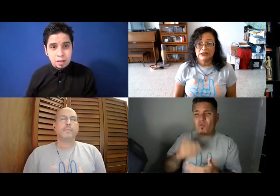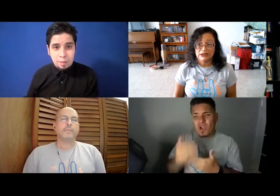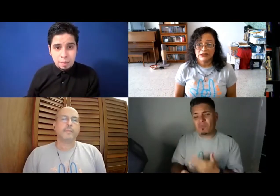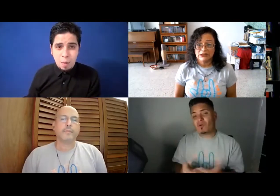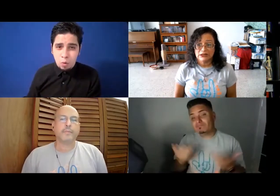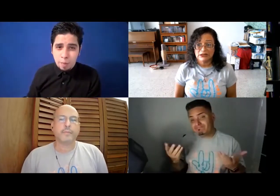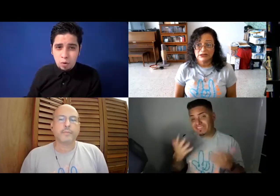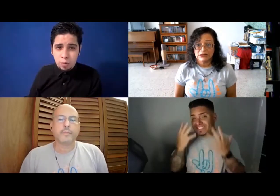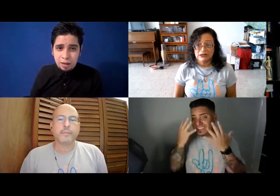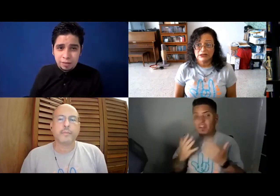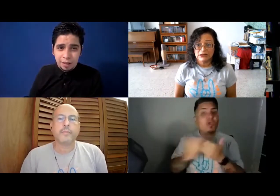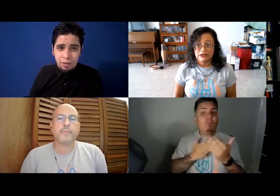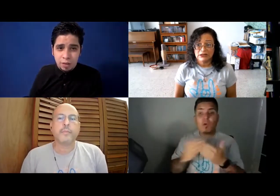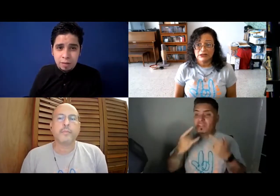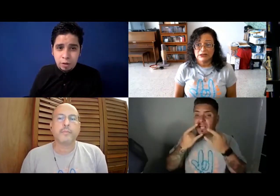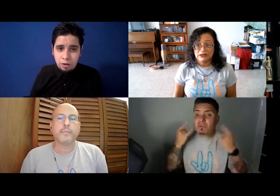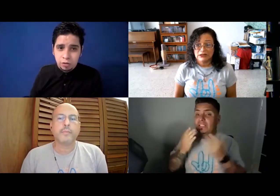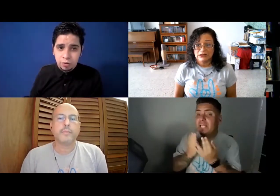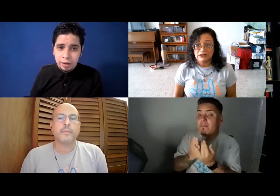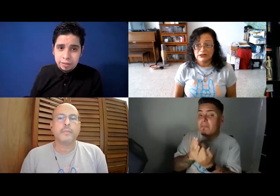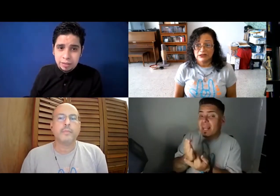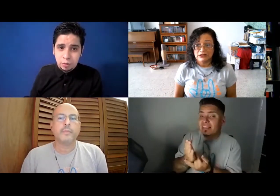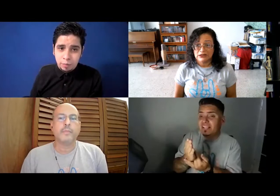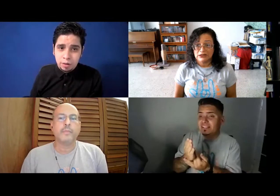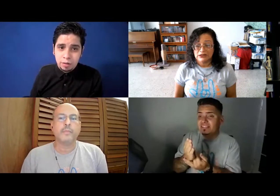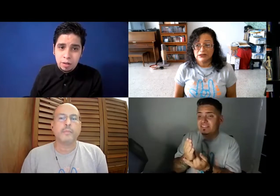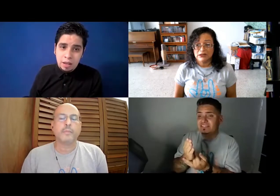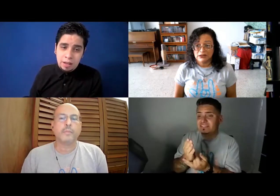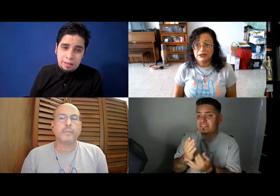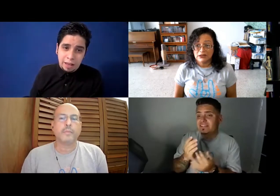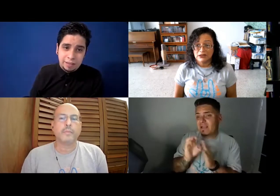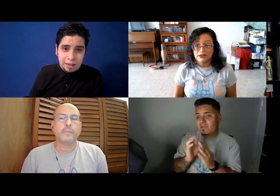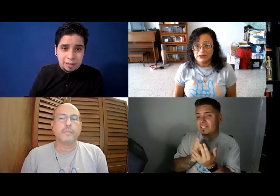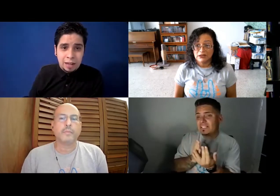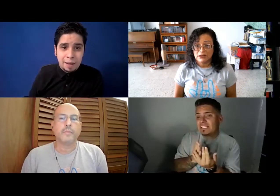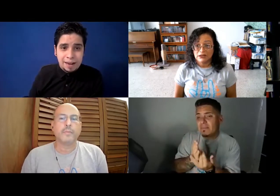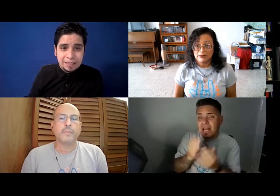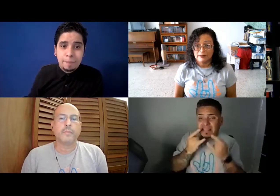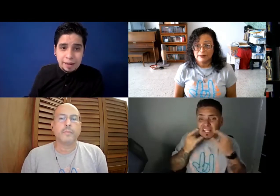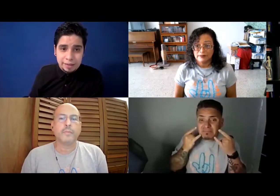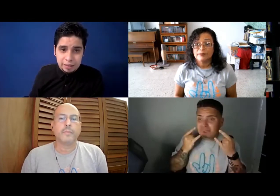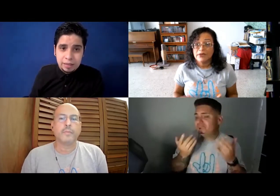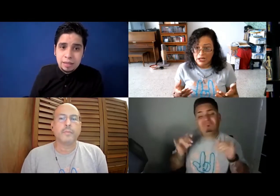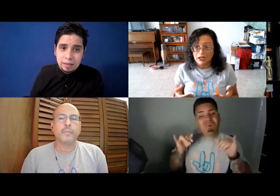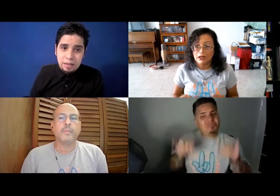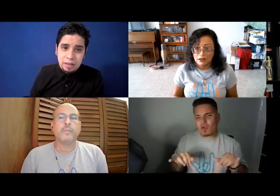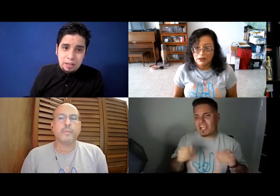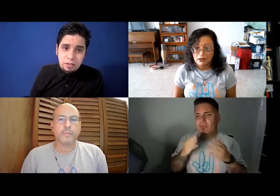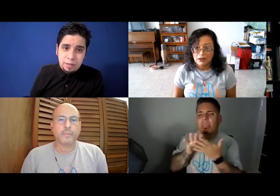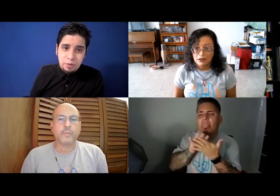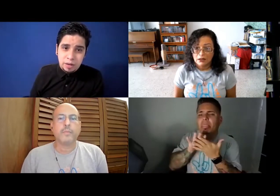También vamos poco a poco, ¿verdad? Tratando de ver, pero la situación es triste, porque, pues, existen las mascarillas transparentes, entonces, pues,